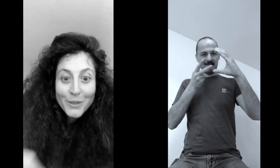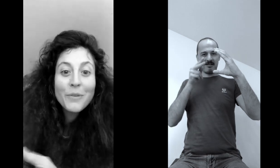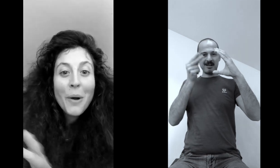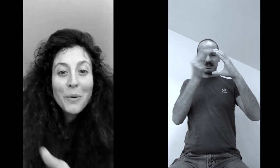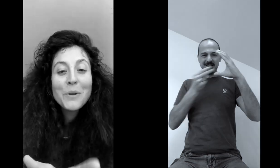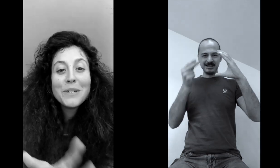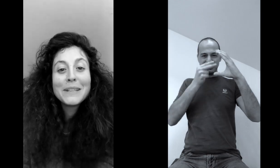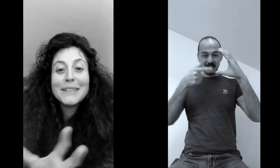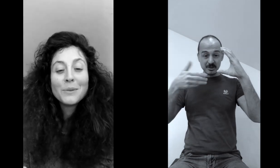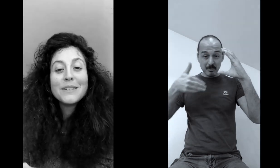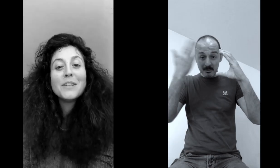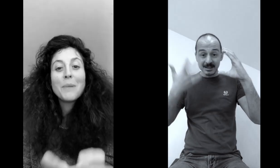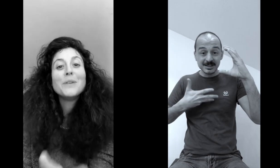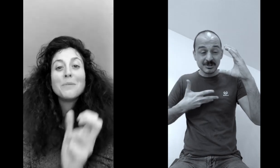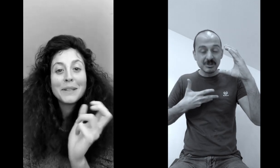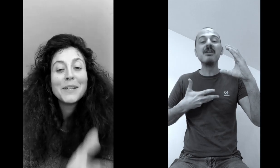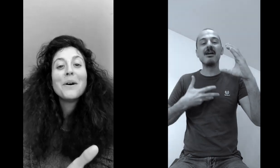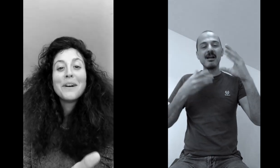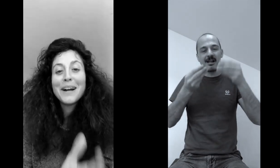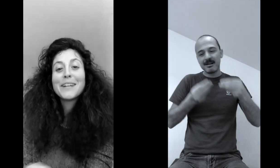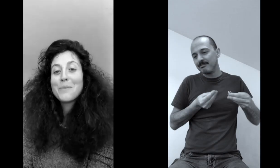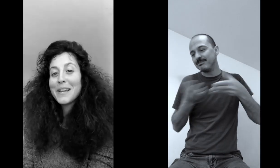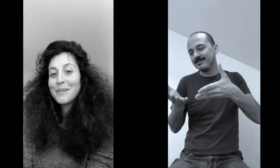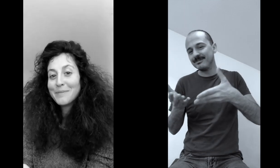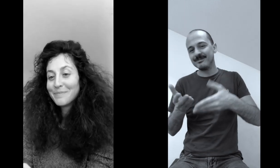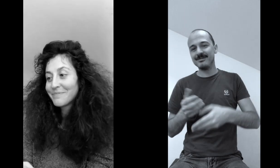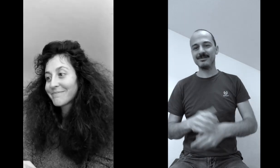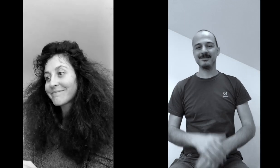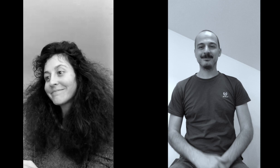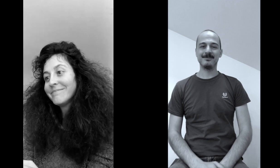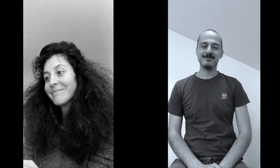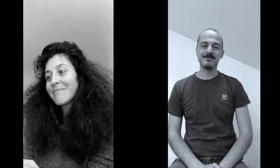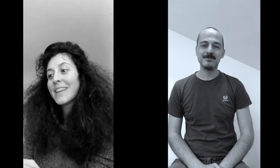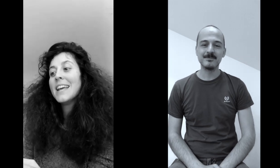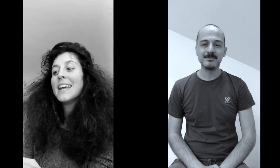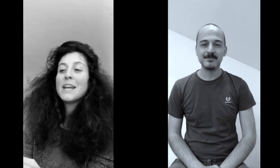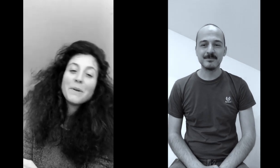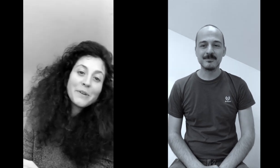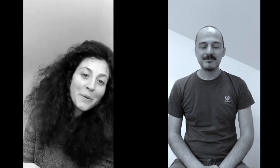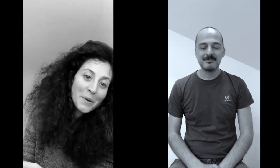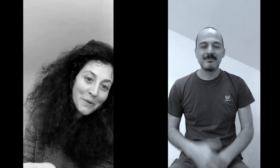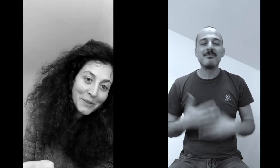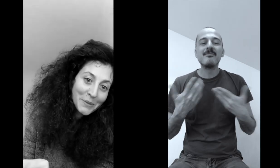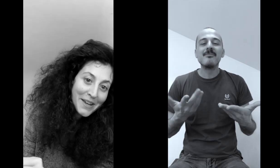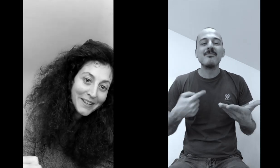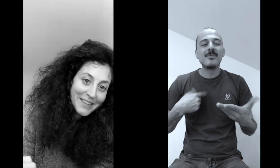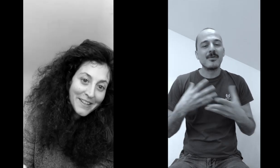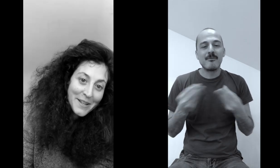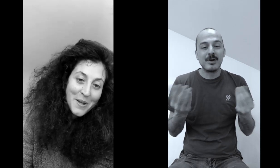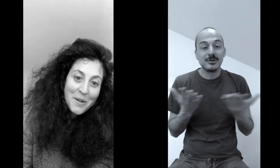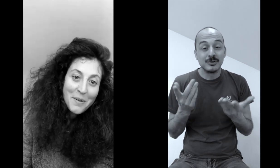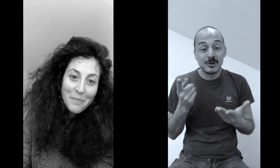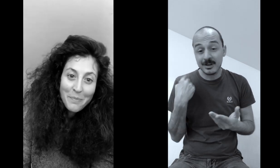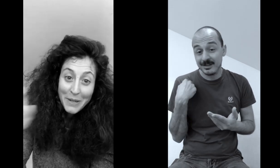troverò come ogni mattina un disegno beh io ti manderò anche quello e poi farò quello che ho fatto ieri